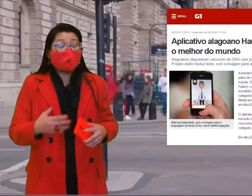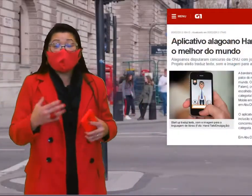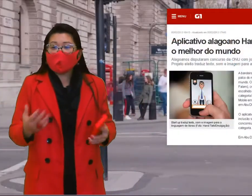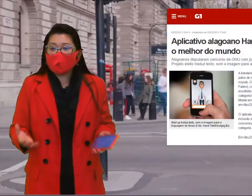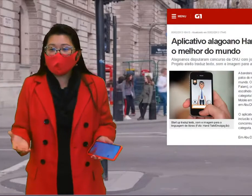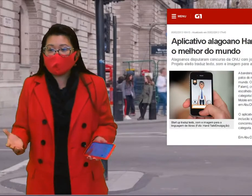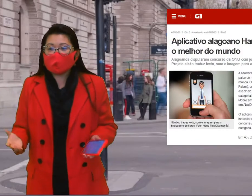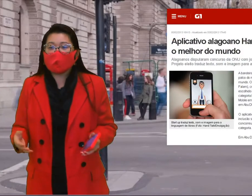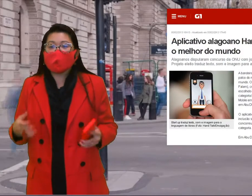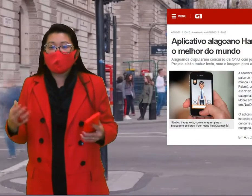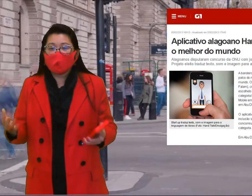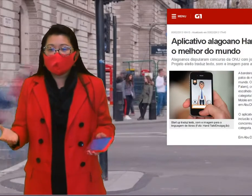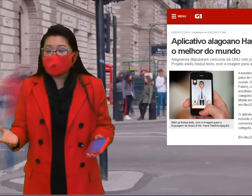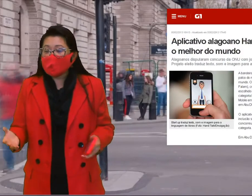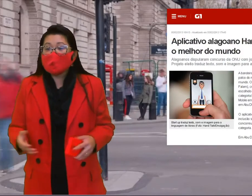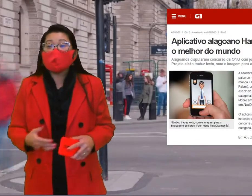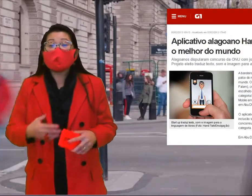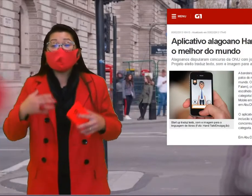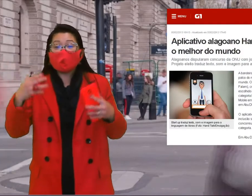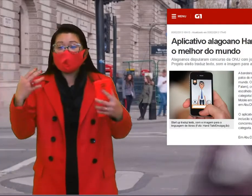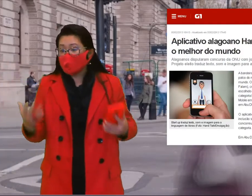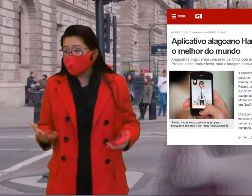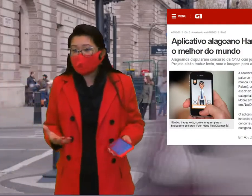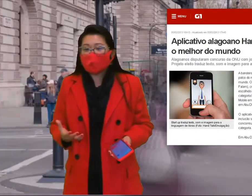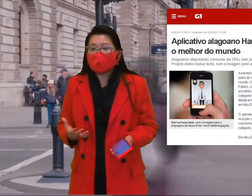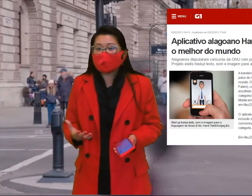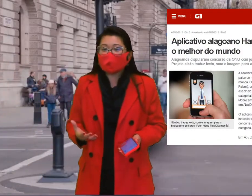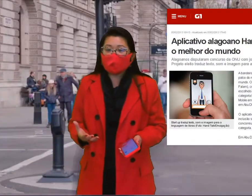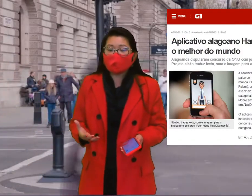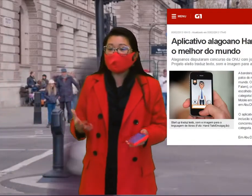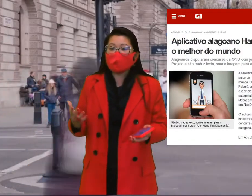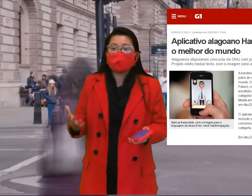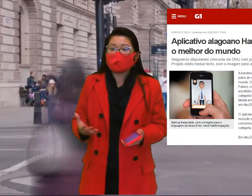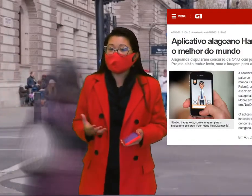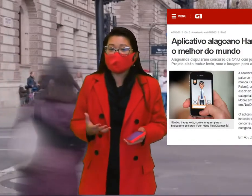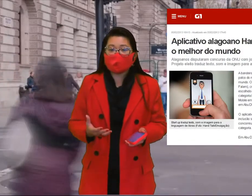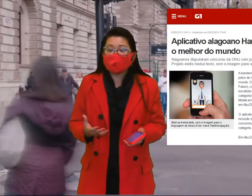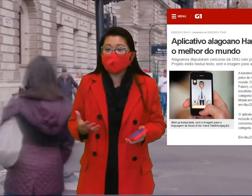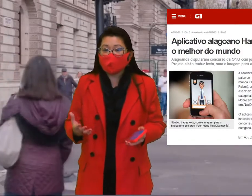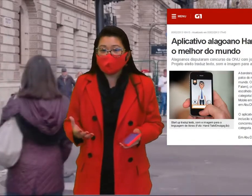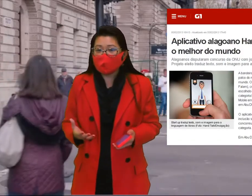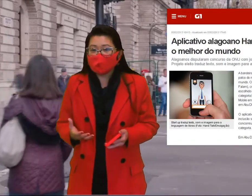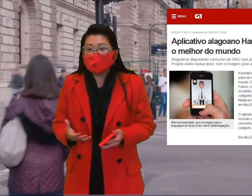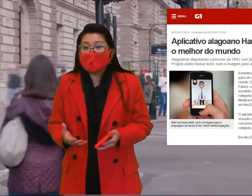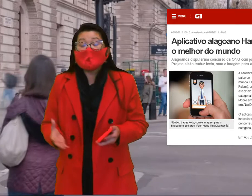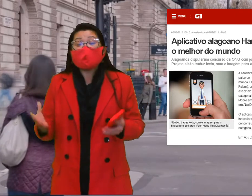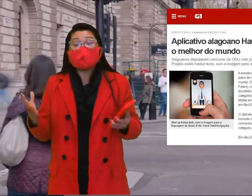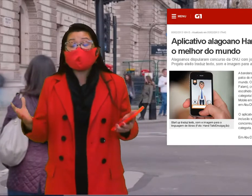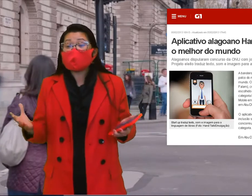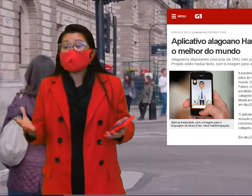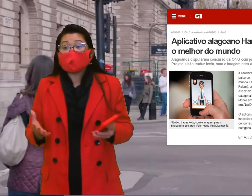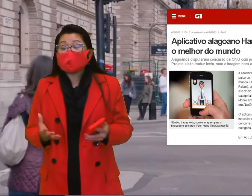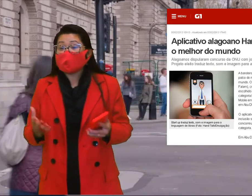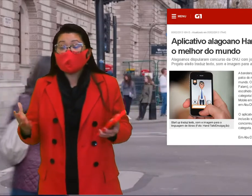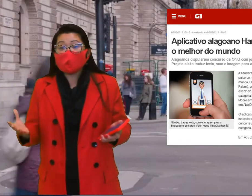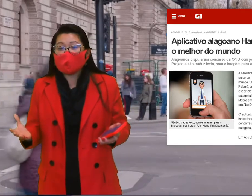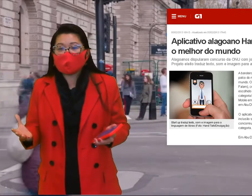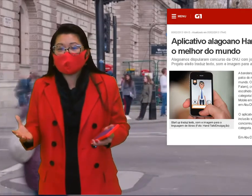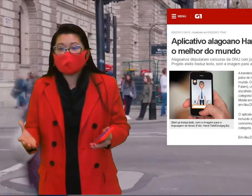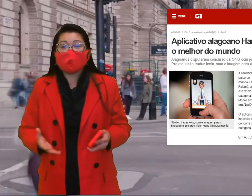prêmio da ONU por melhor aplicativo de inclusão social do mundo. Se vocês ainda não conhecem o